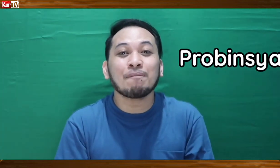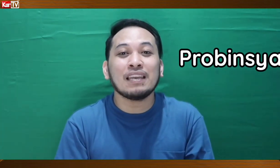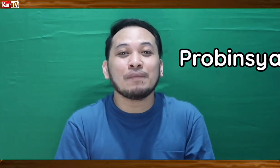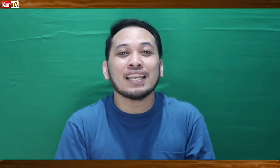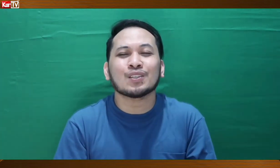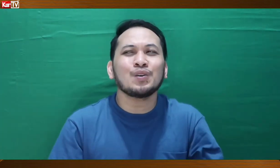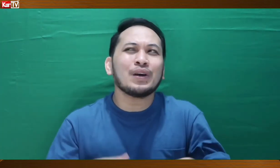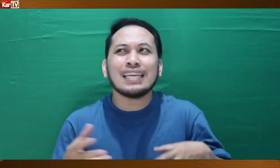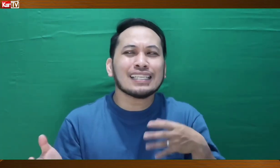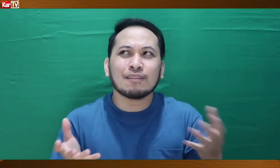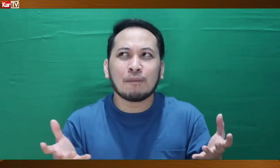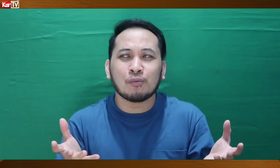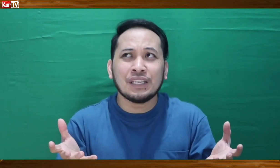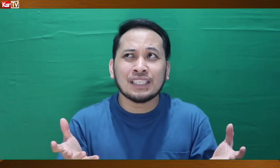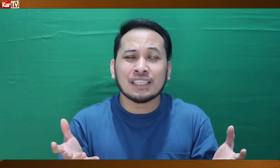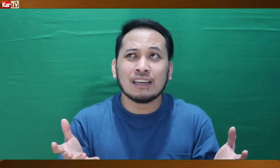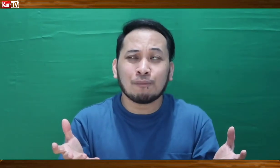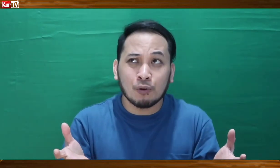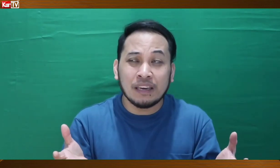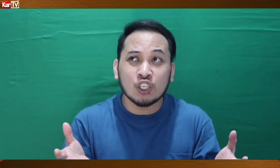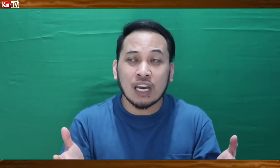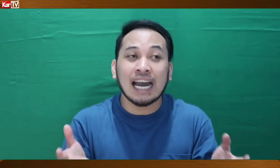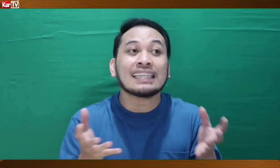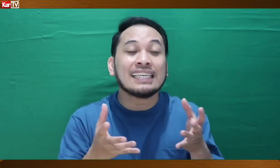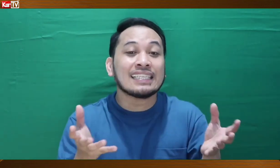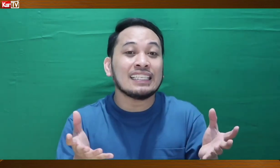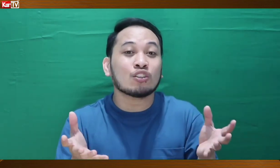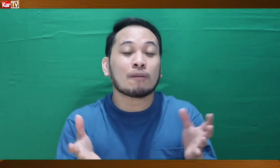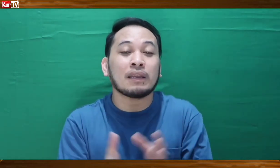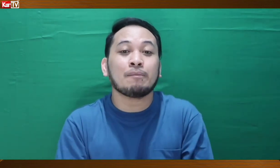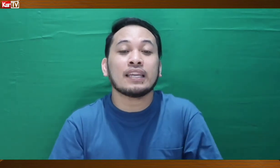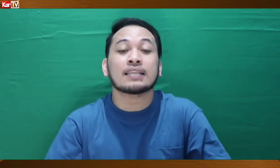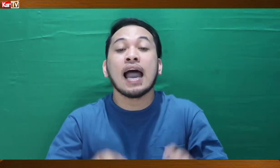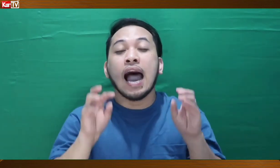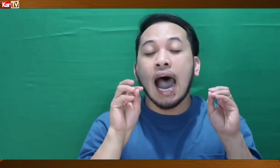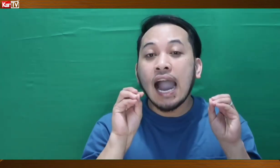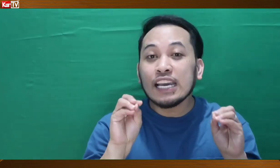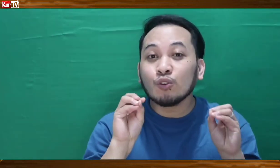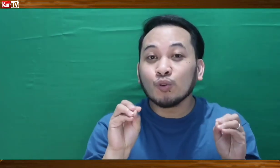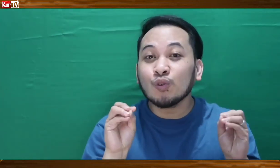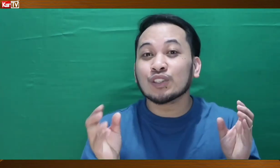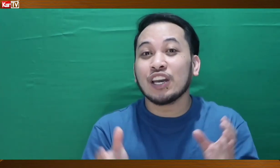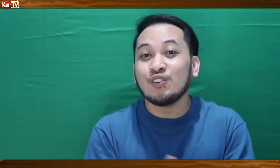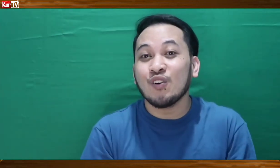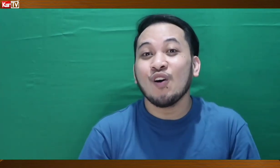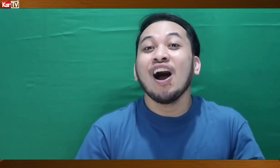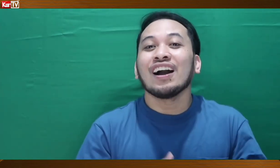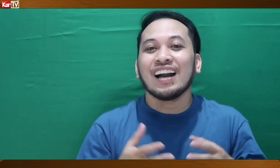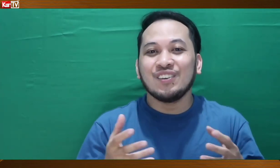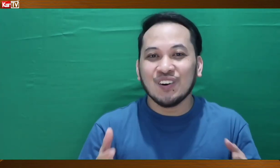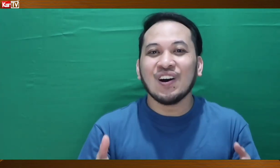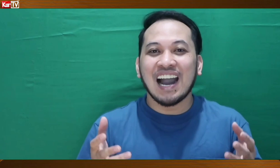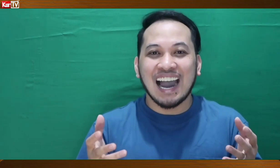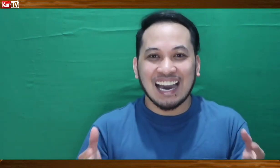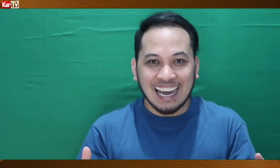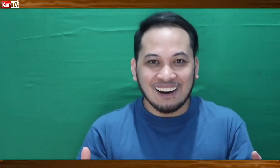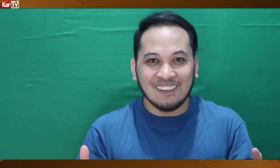Pilipinas. So, yung ilan sa mga probinsya at isla dito sa Pilipinas ang ituturo ko sa inyo ngayong araw.